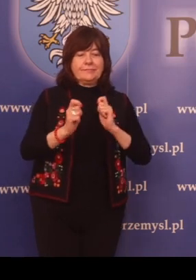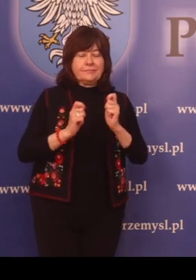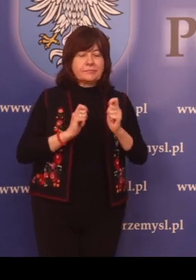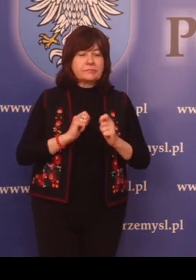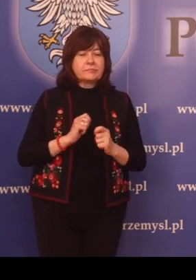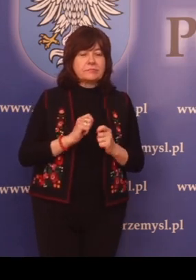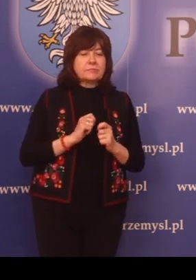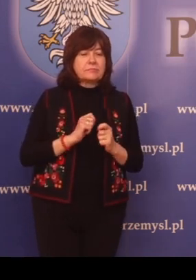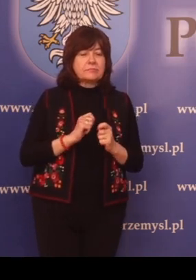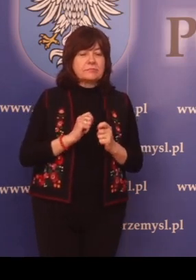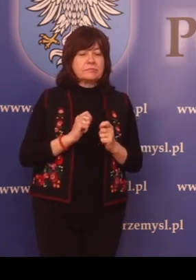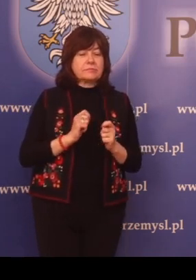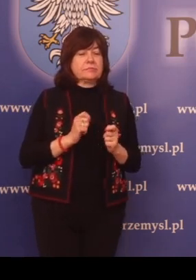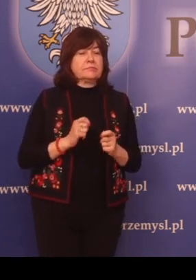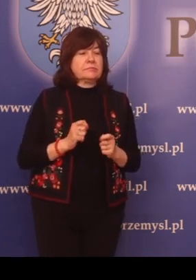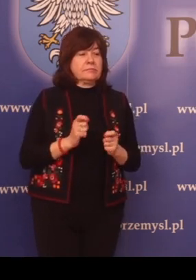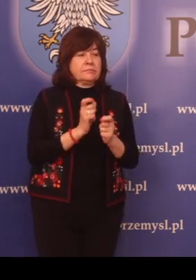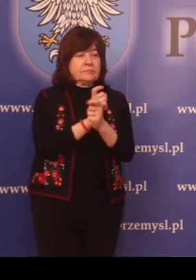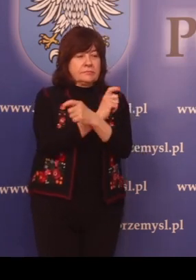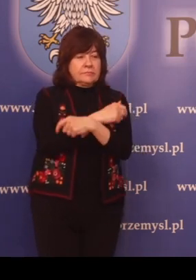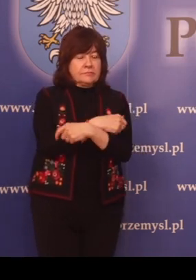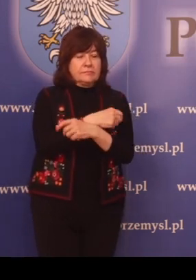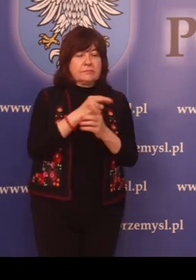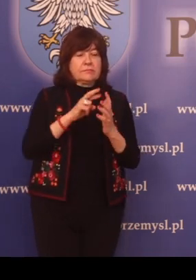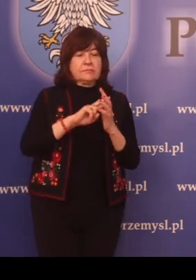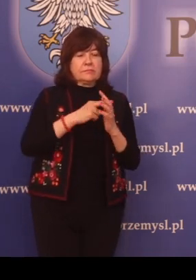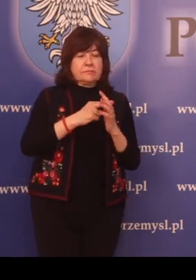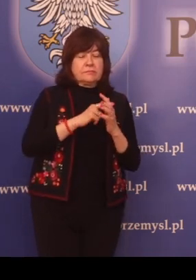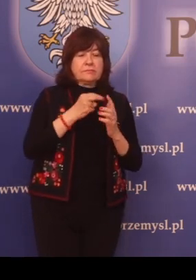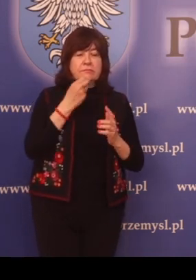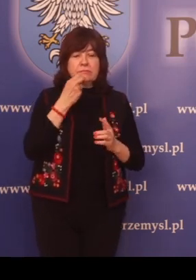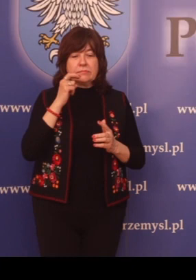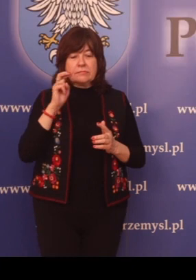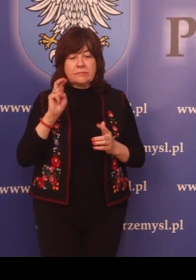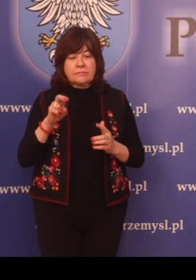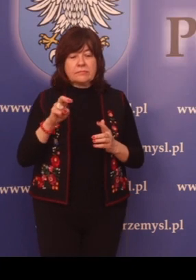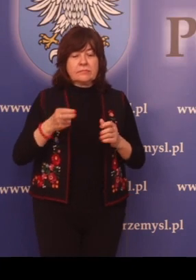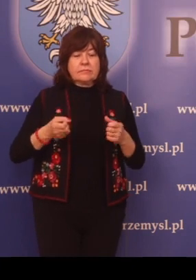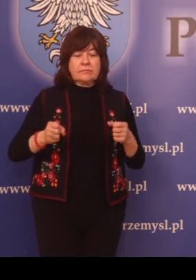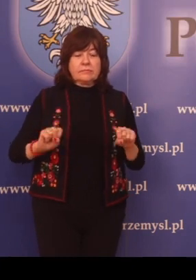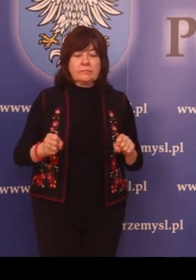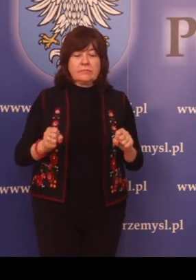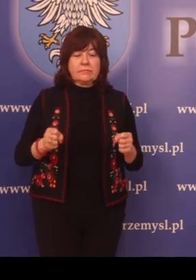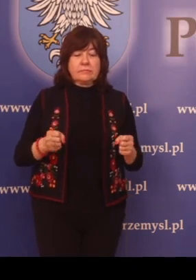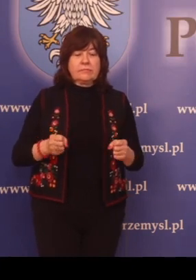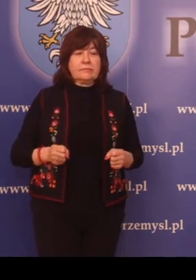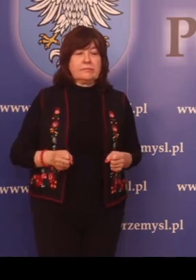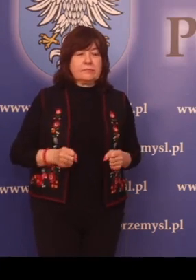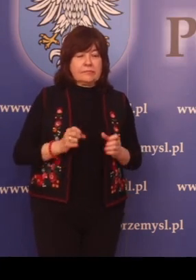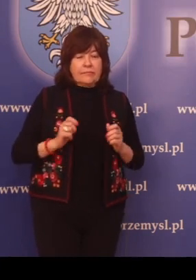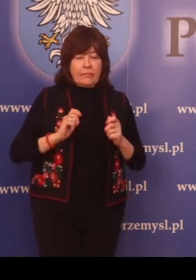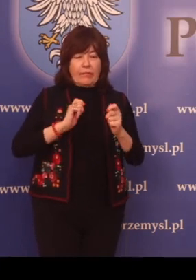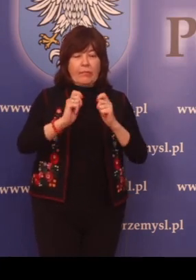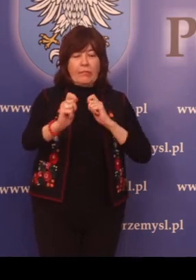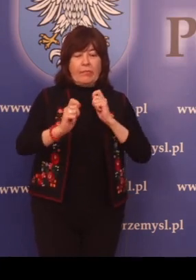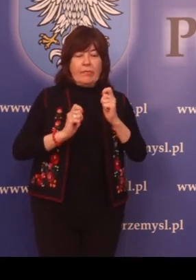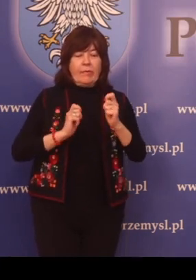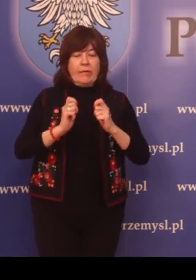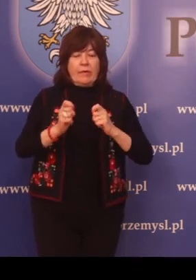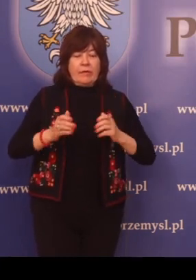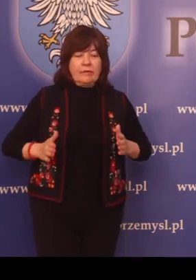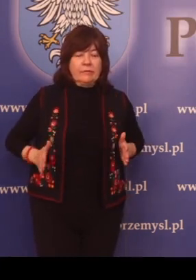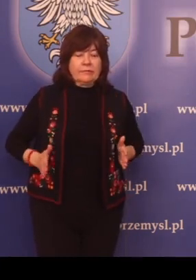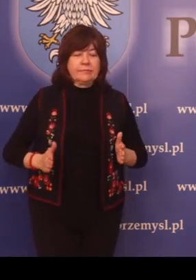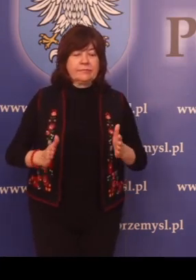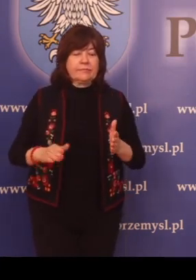Krajowy rejestr elektroniczny przedsiębiorców transportu drogowego. Usuwanie,